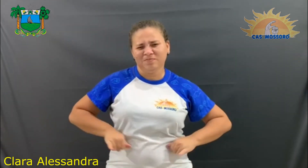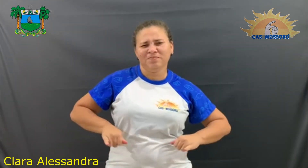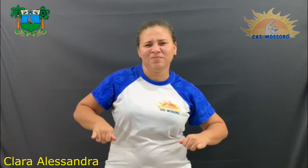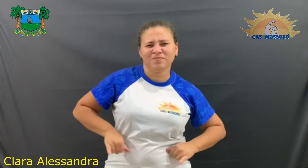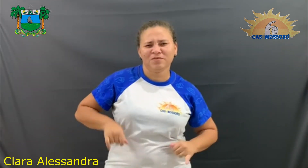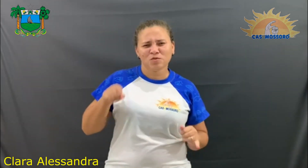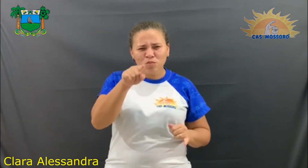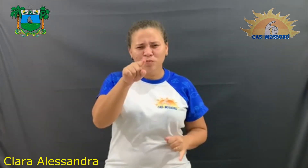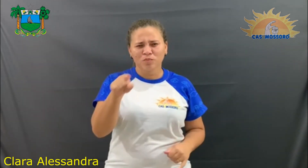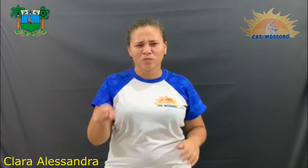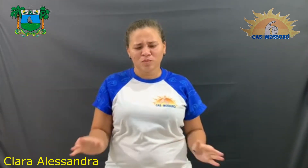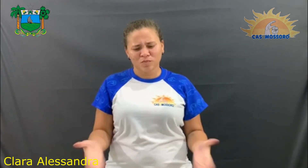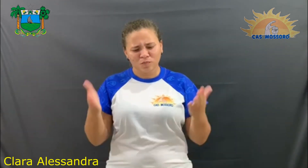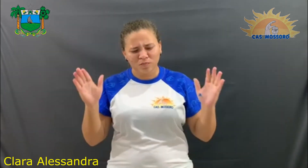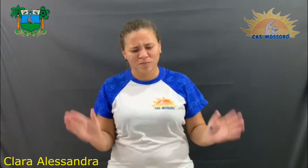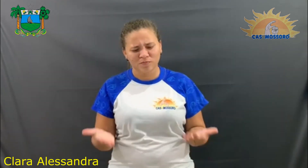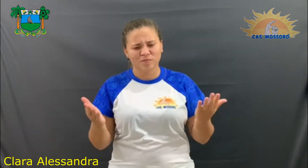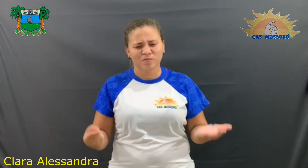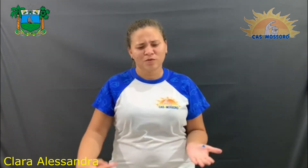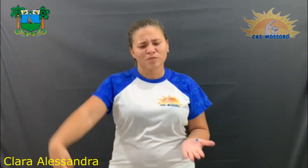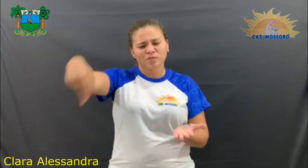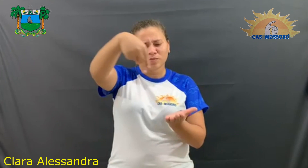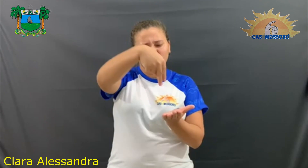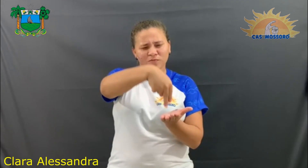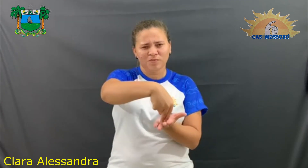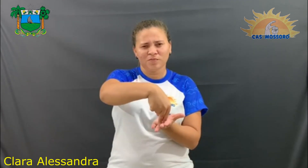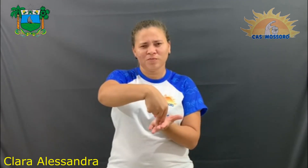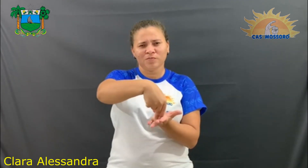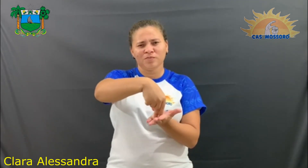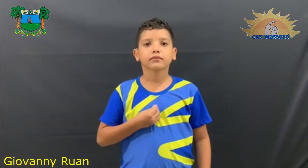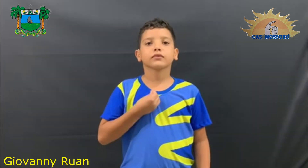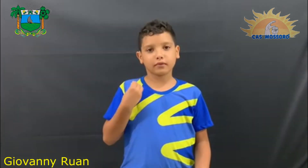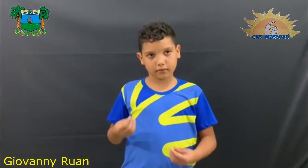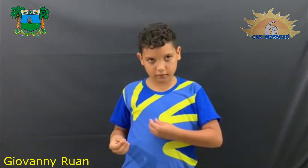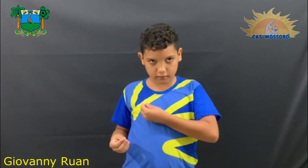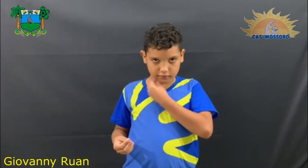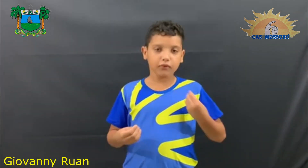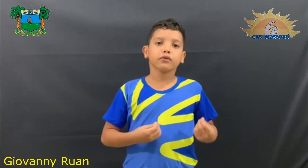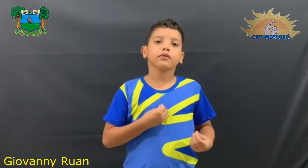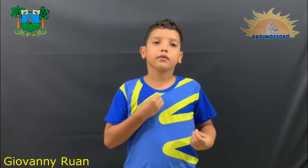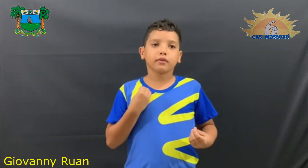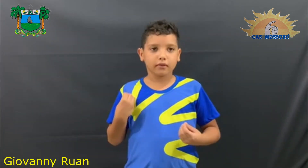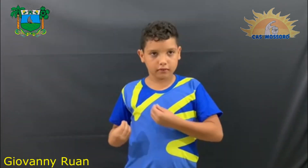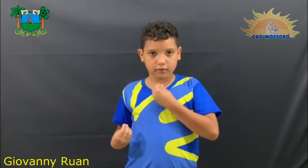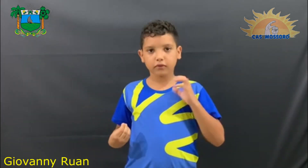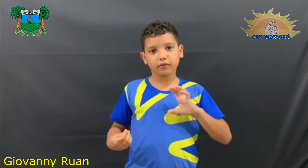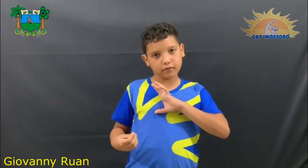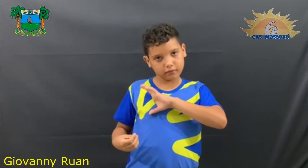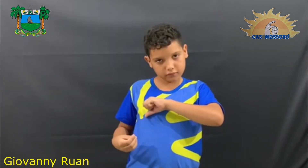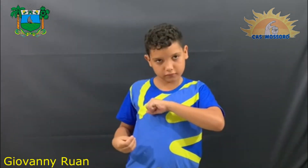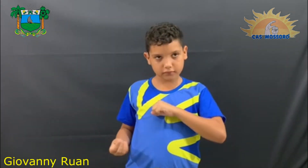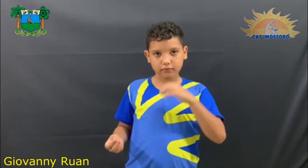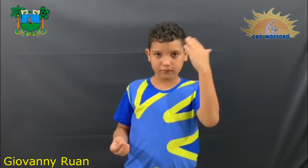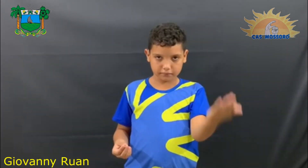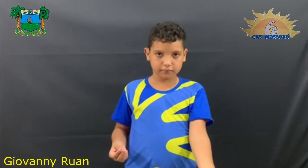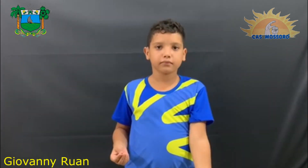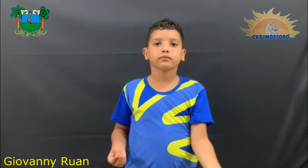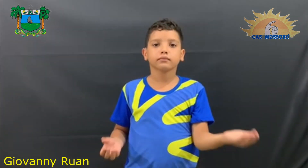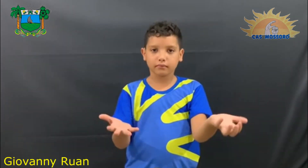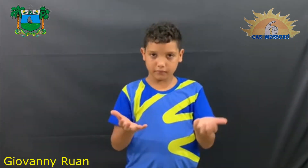Até mesmo do poço mais profundo. Se eu vivesse mil vidas nesse mundo, não seria bastante pra